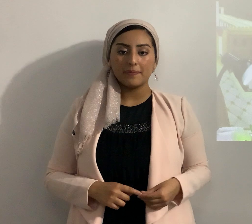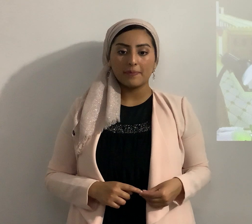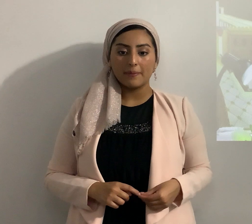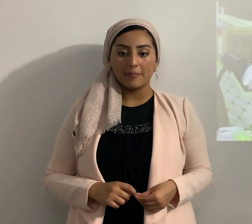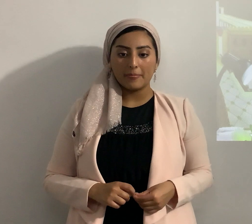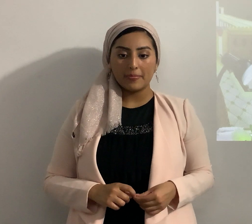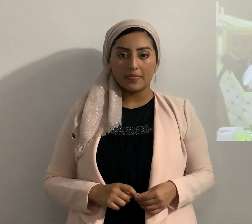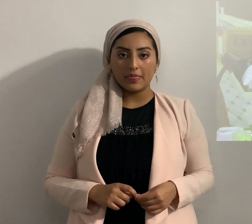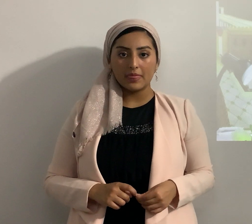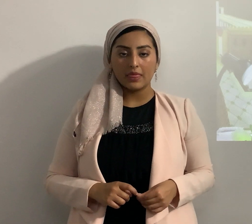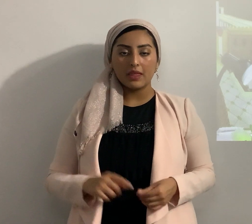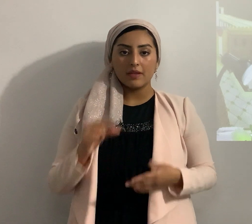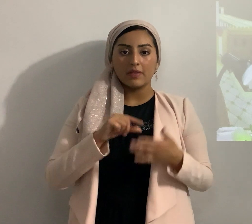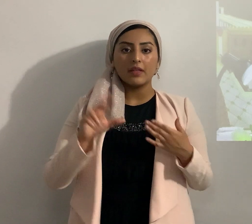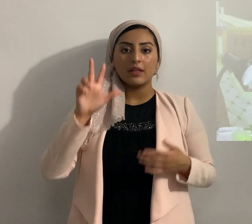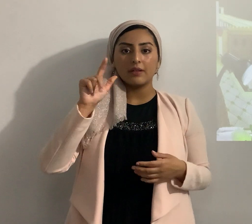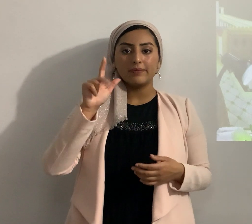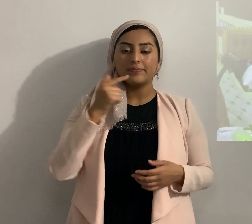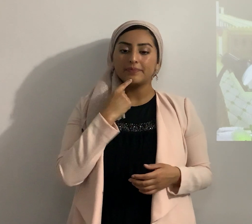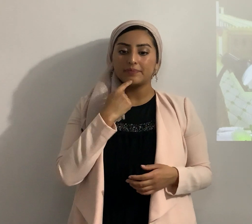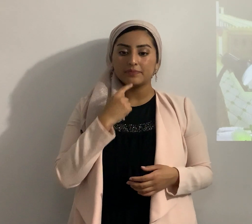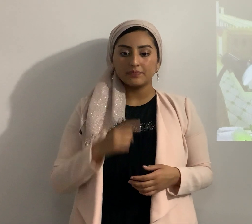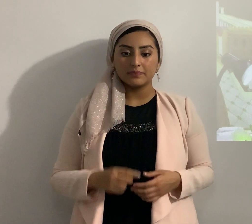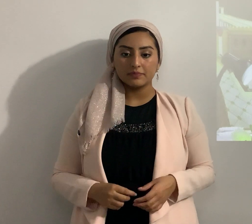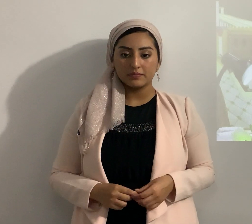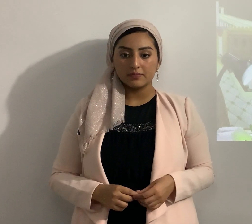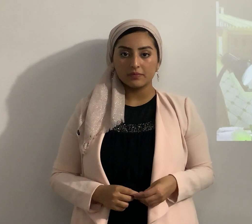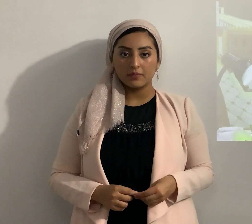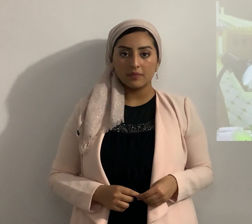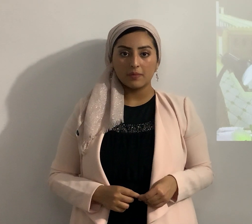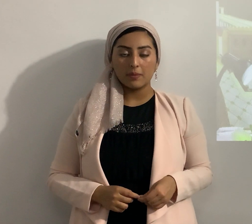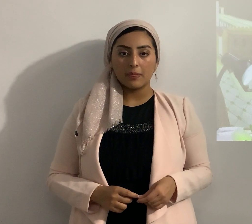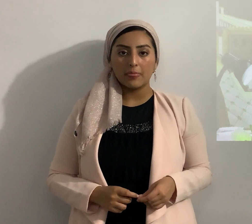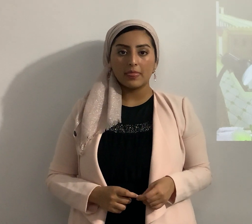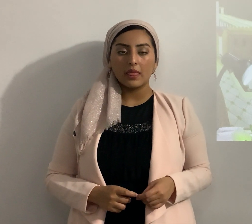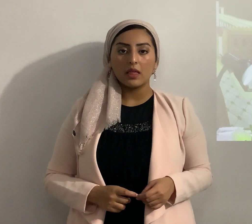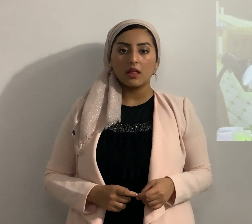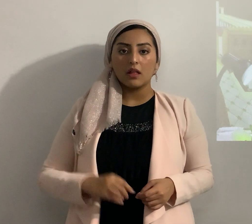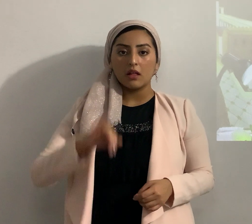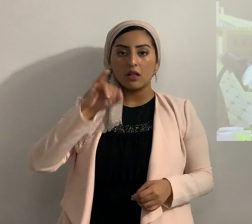en el verso 23 miren cómo dice aquí Josué 11 verso 23